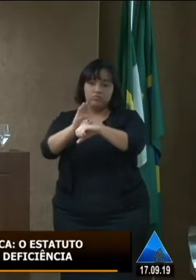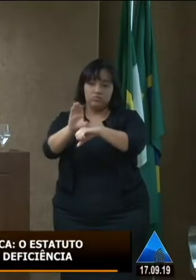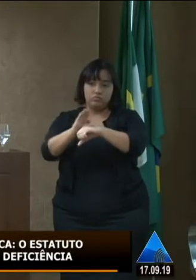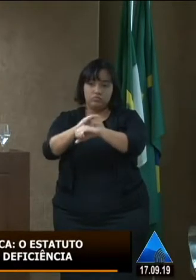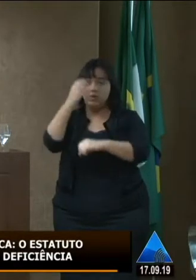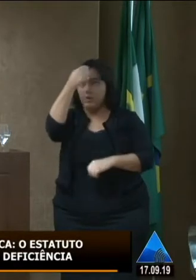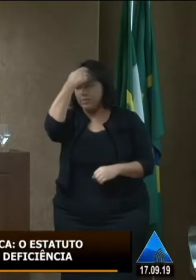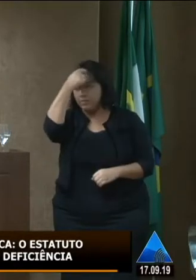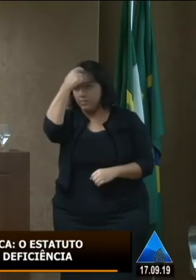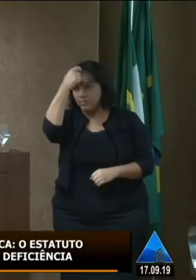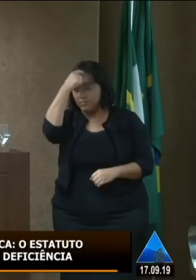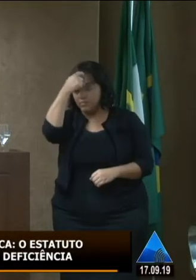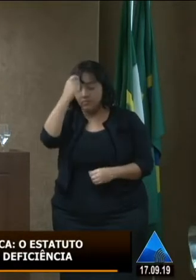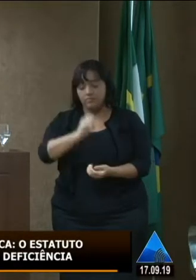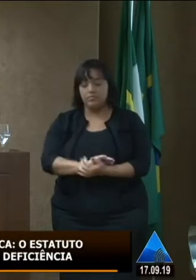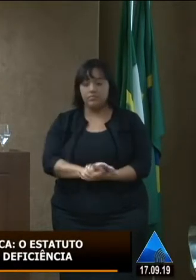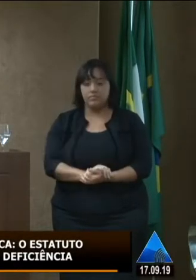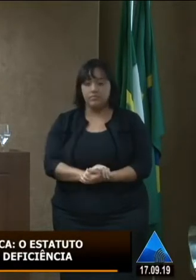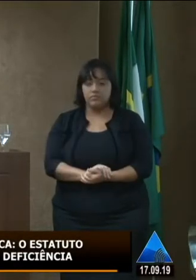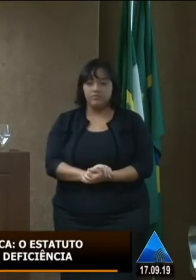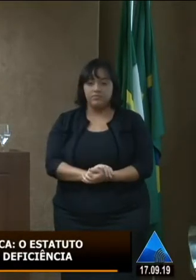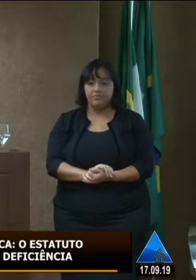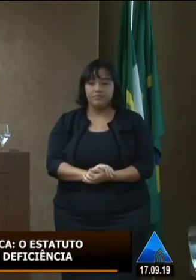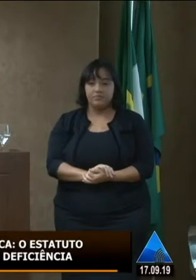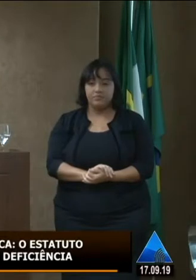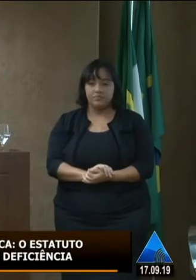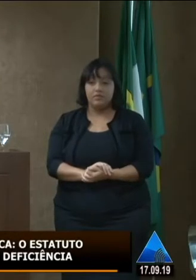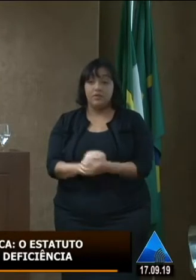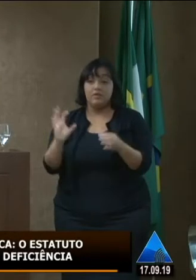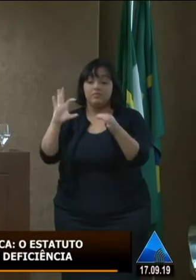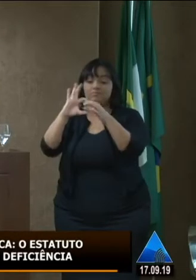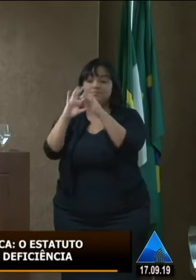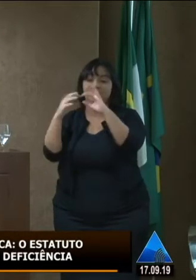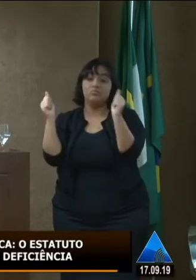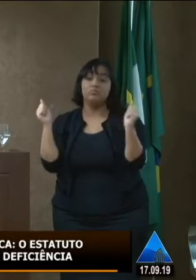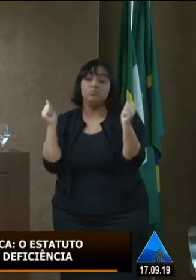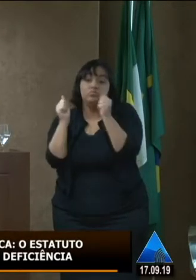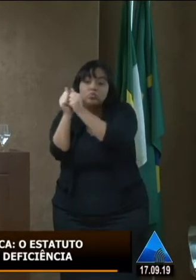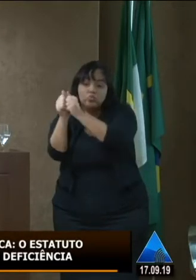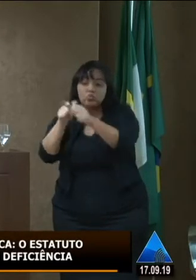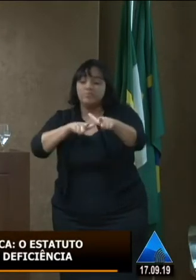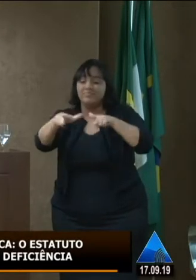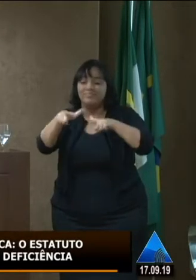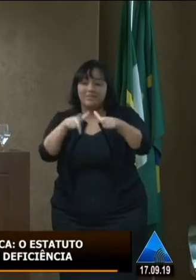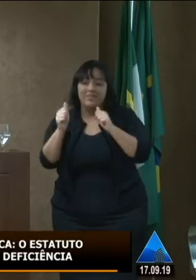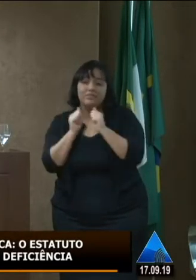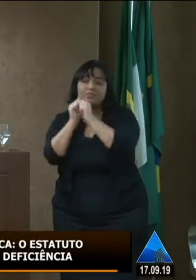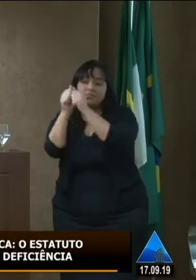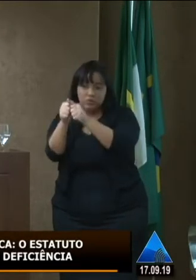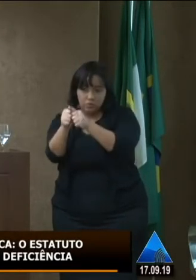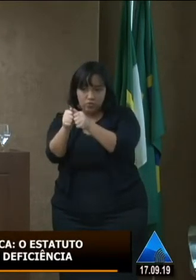psico biológico e isto demanda um entrelaçamento uma rede de ações e de